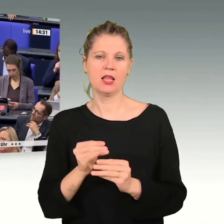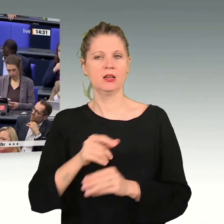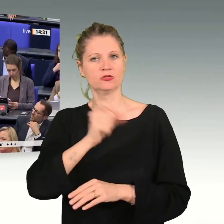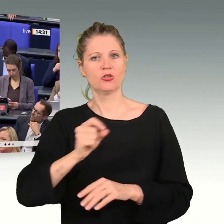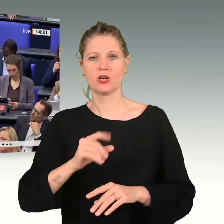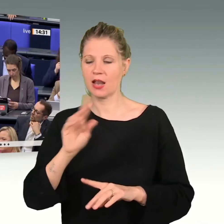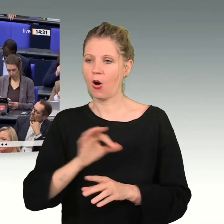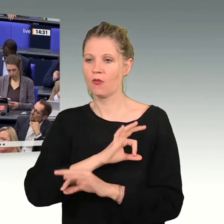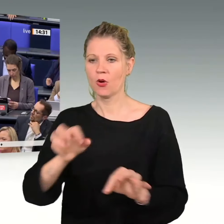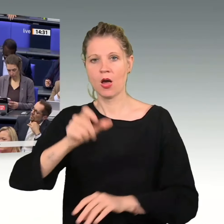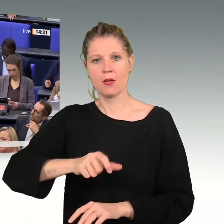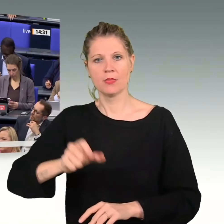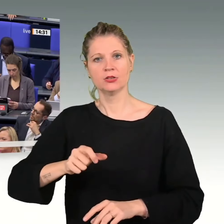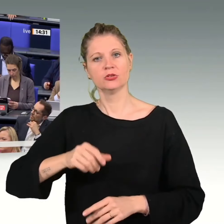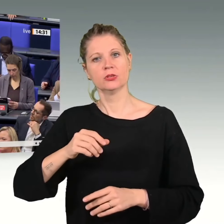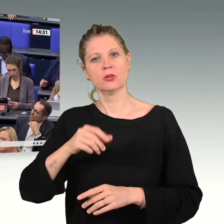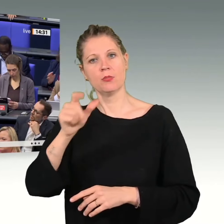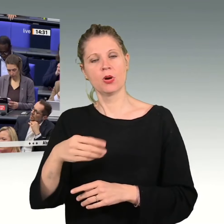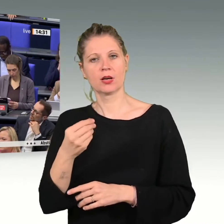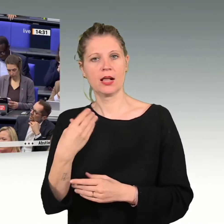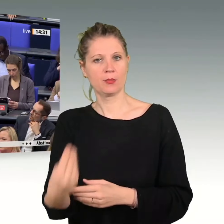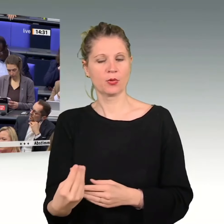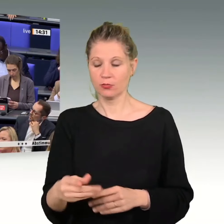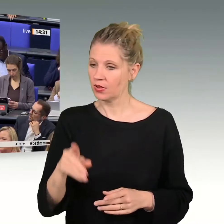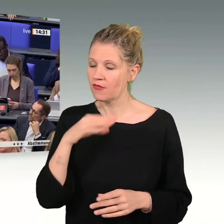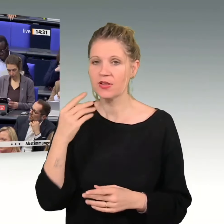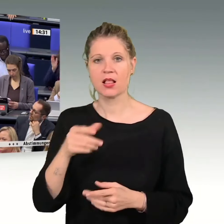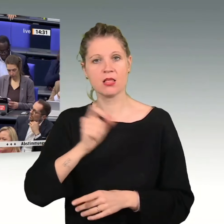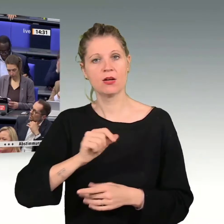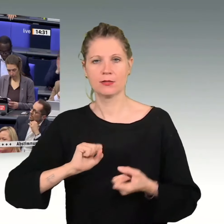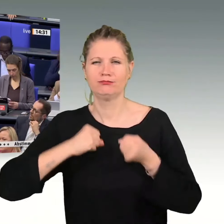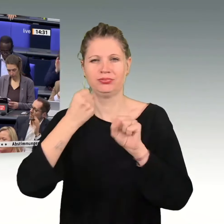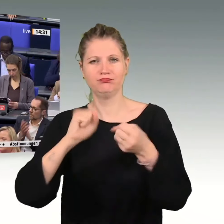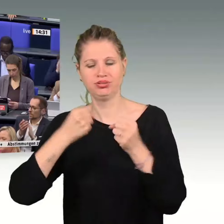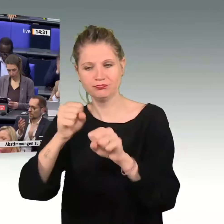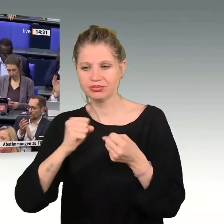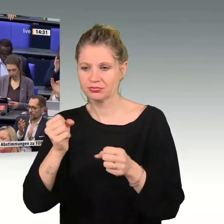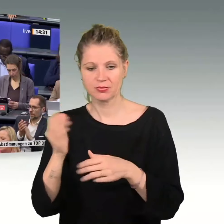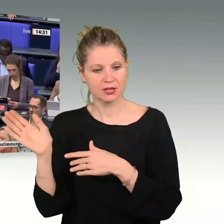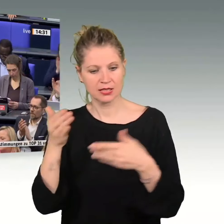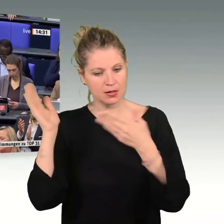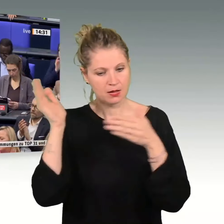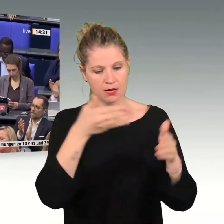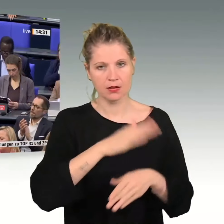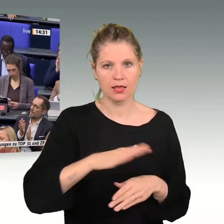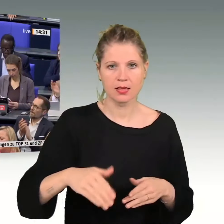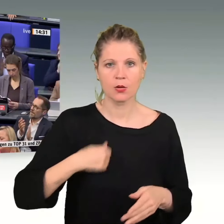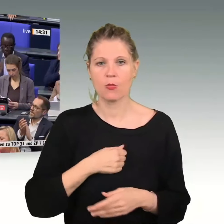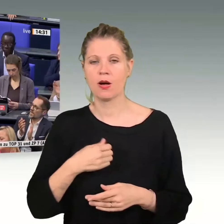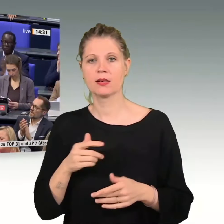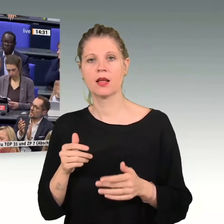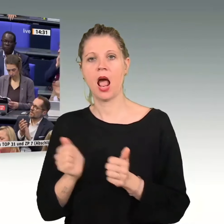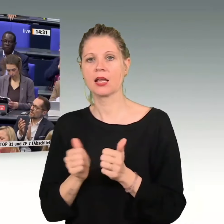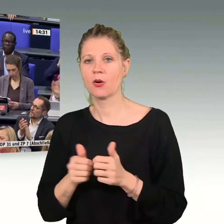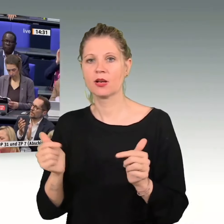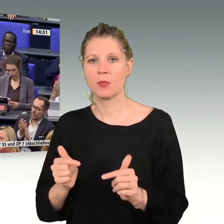die Bürgergeld empfangen. Da sind sehr viele fleißige Leute dabei, die sich um ihre Kinder kümmern, die Angehörige pflegen, die arbeiten,